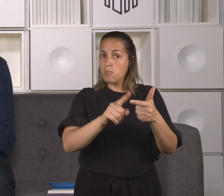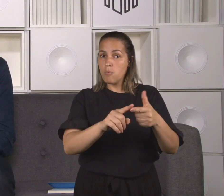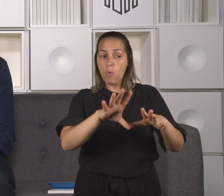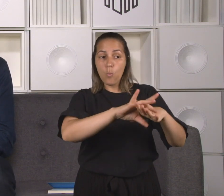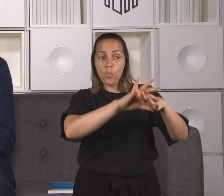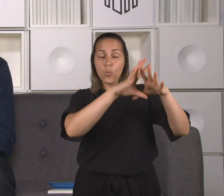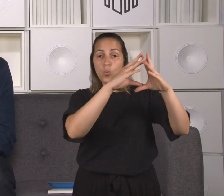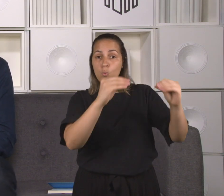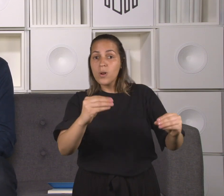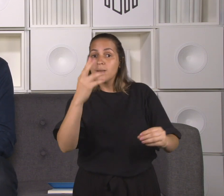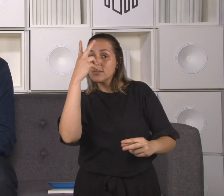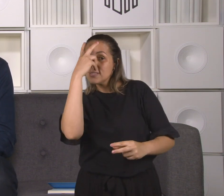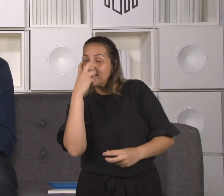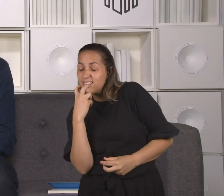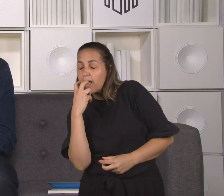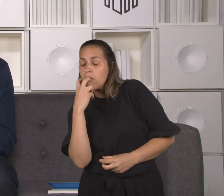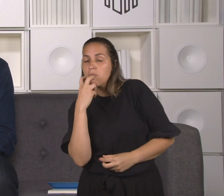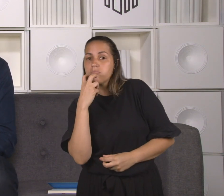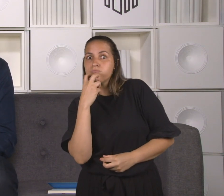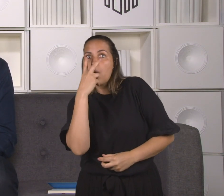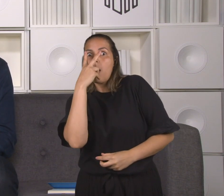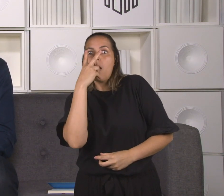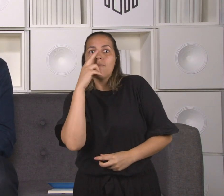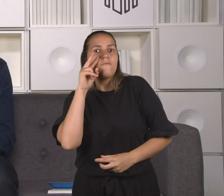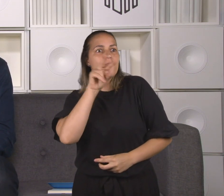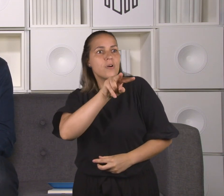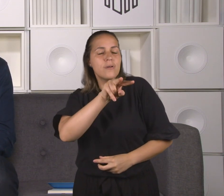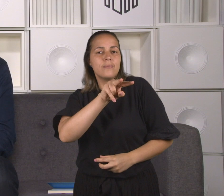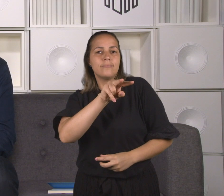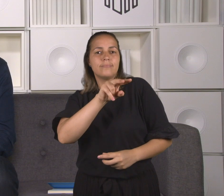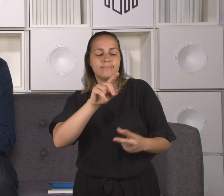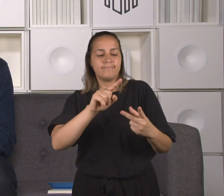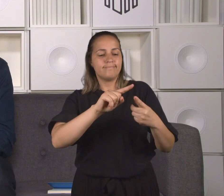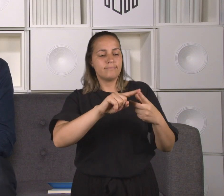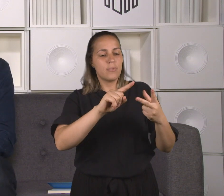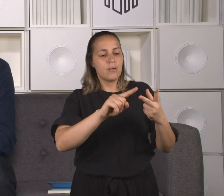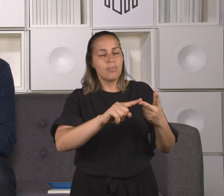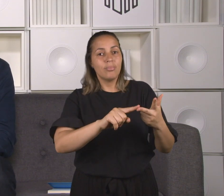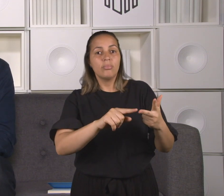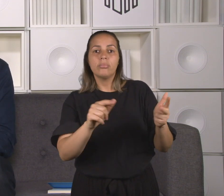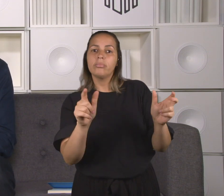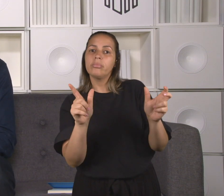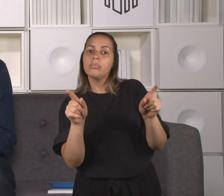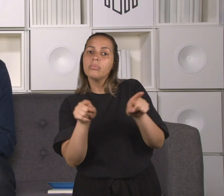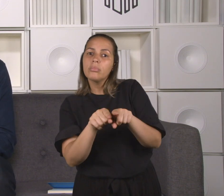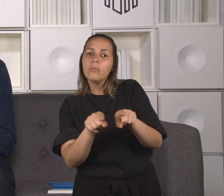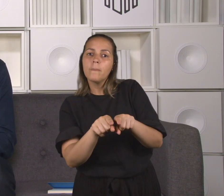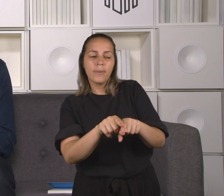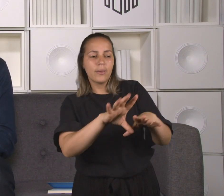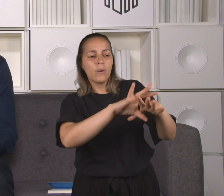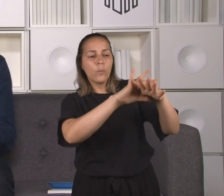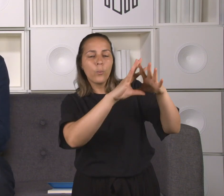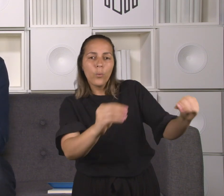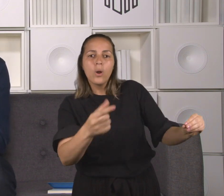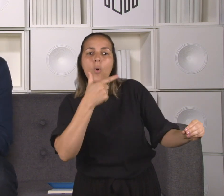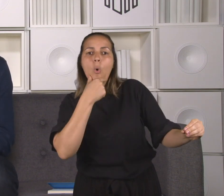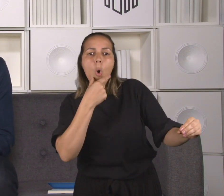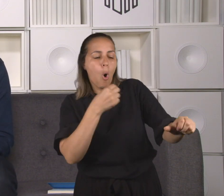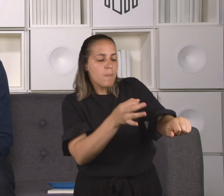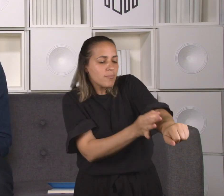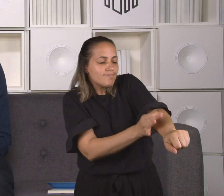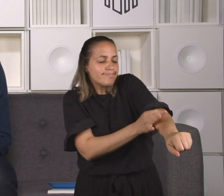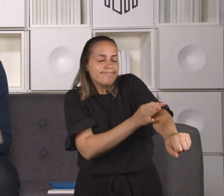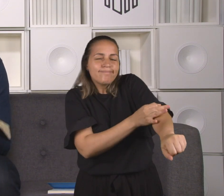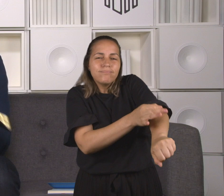a expulsão de um demônio mudo e a cura de um leproso. A cura de um